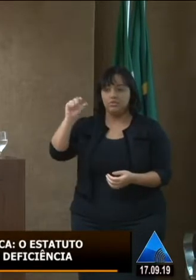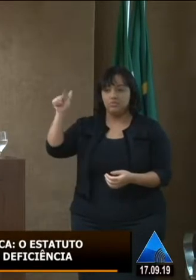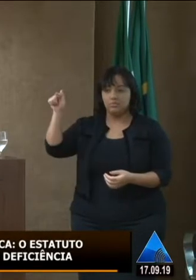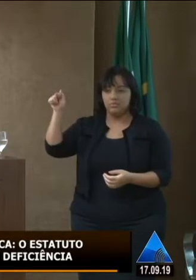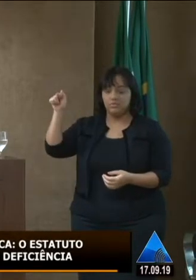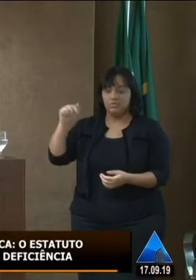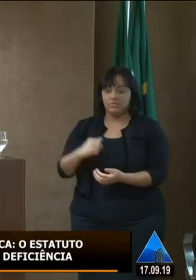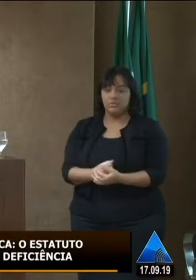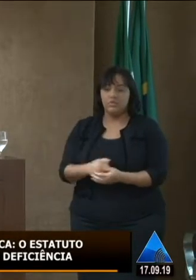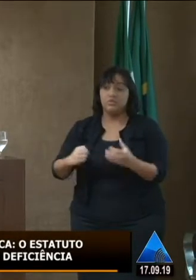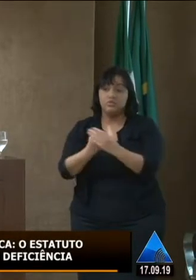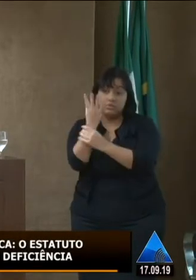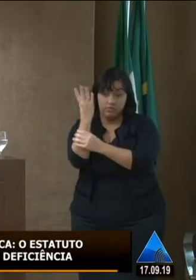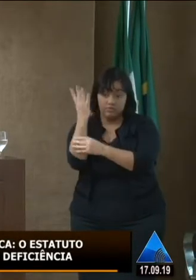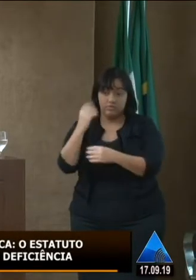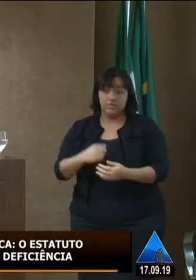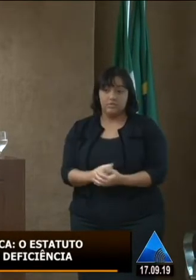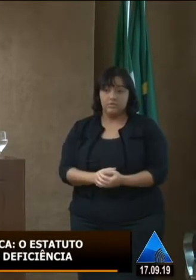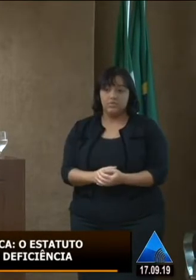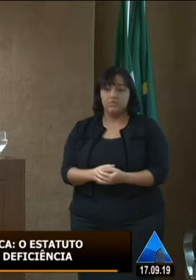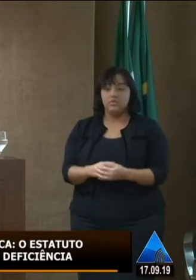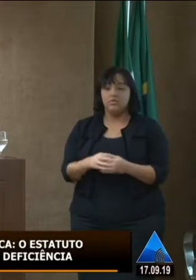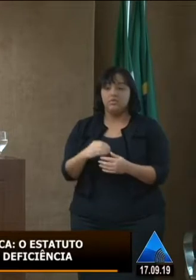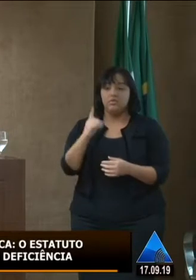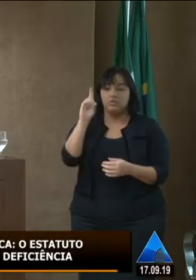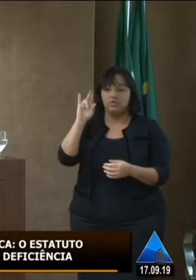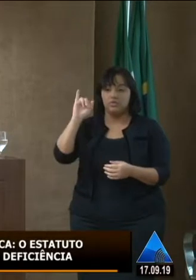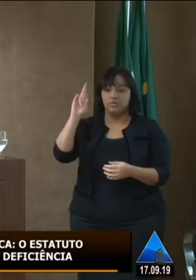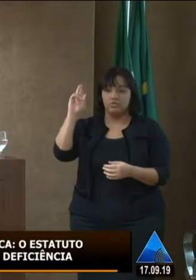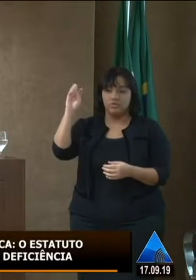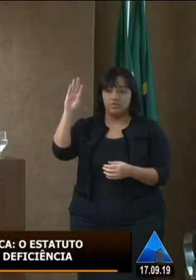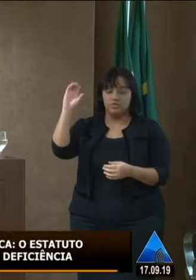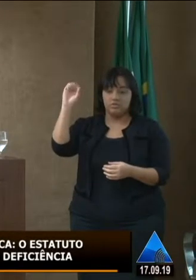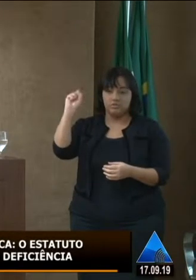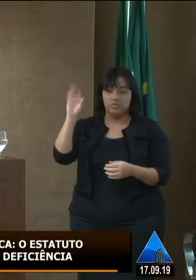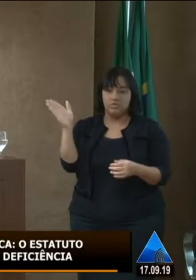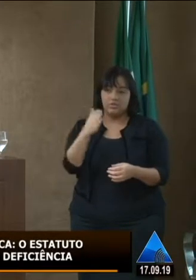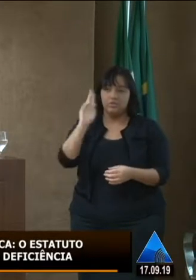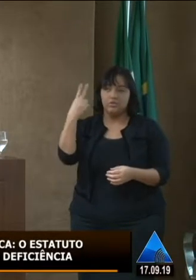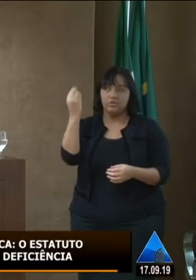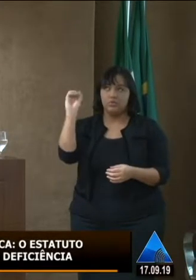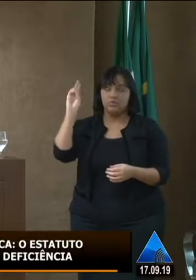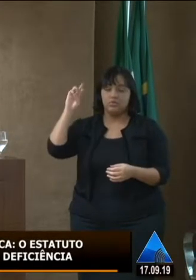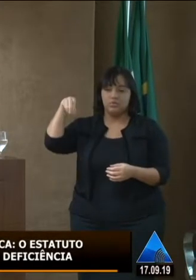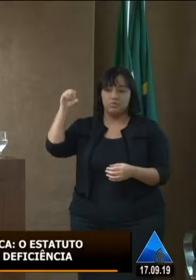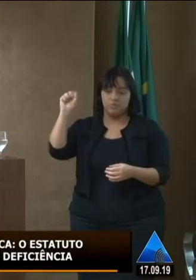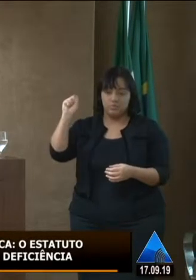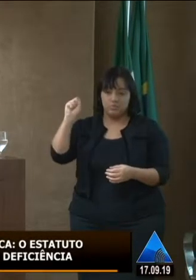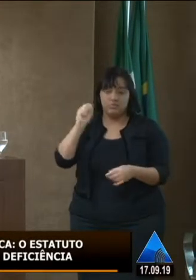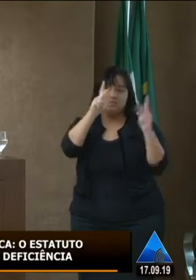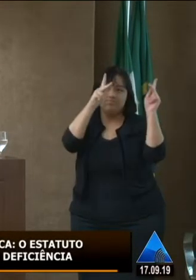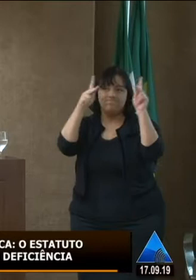o Comitê de Direitos Humanos, em atendimento ao Pacto Nacional pela Cultura de Paz,